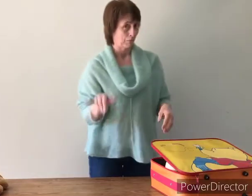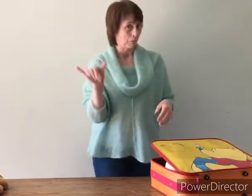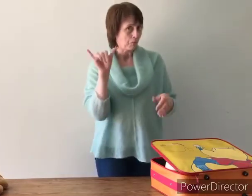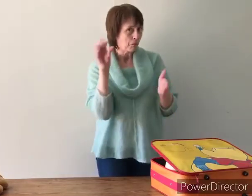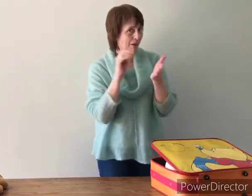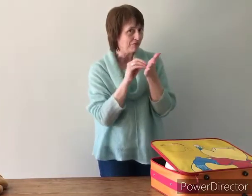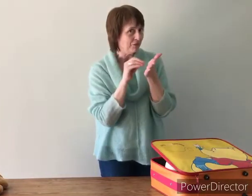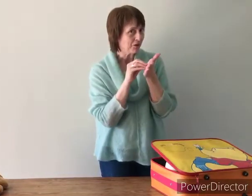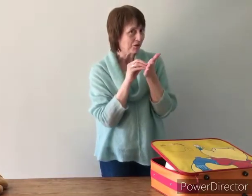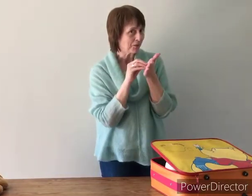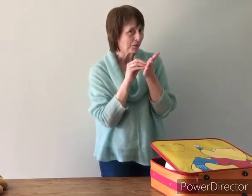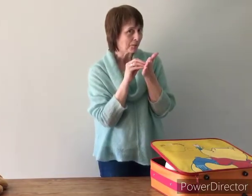Wat nog?